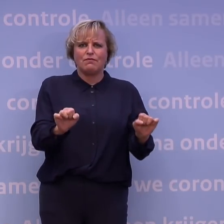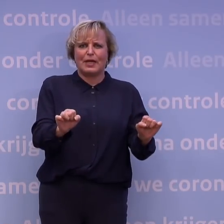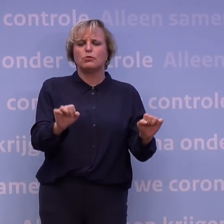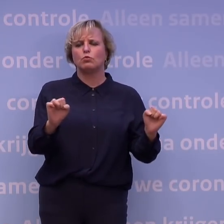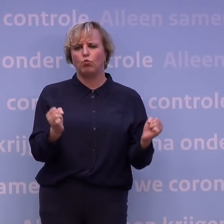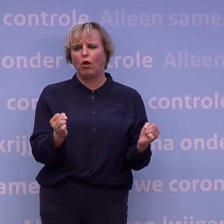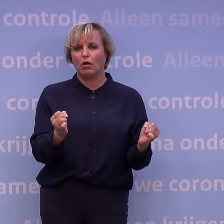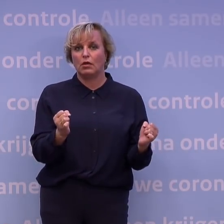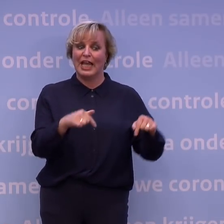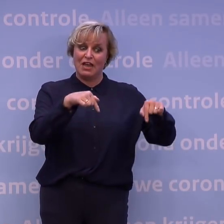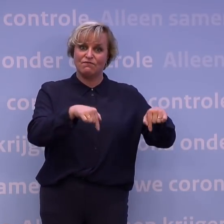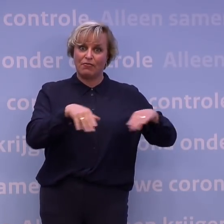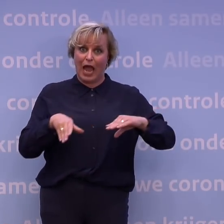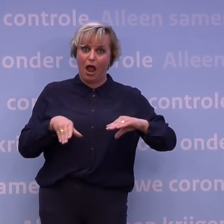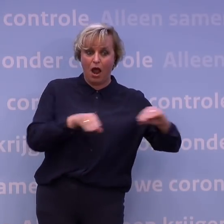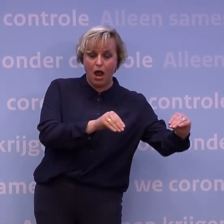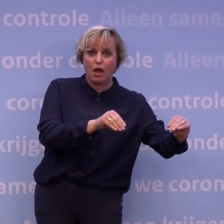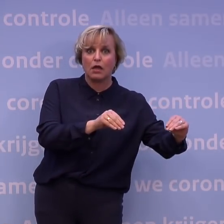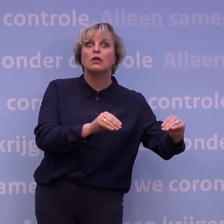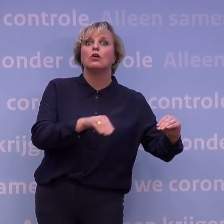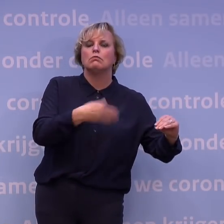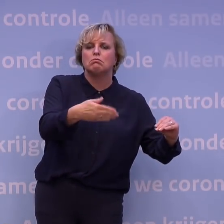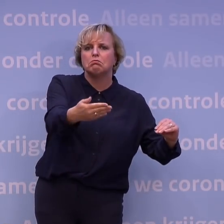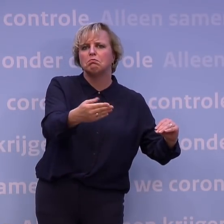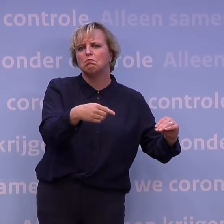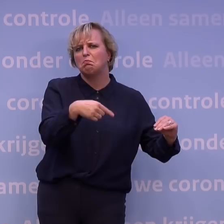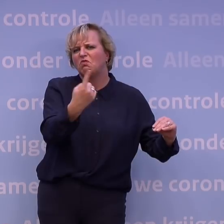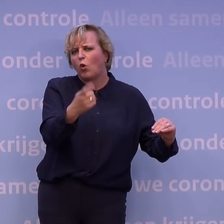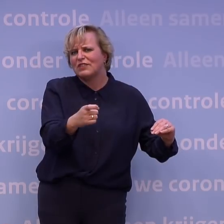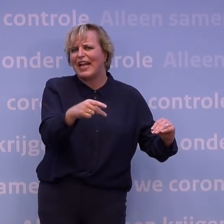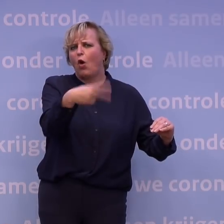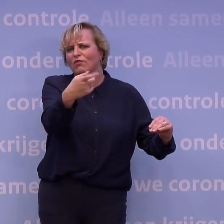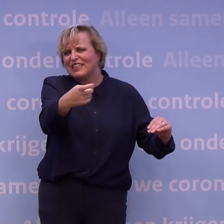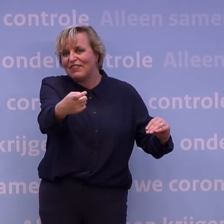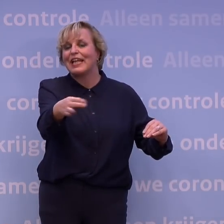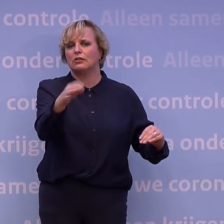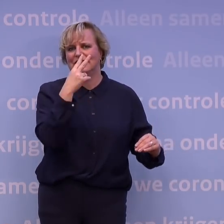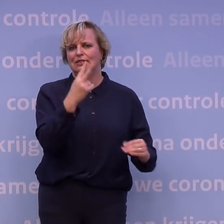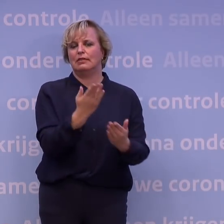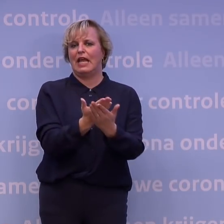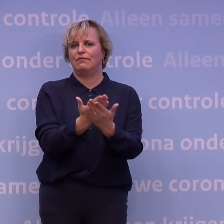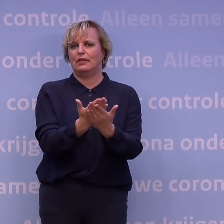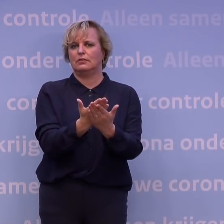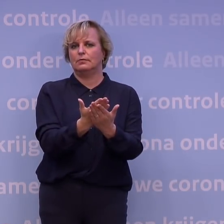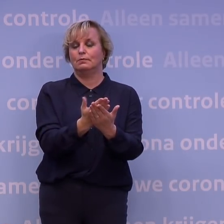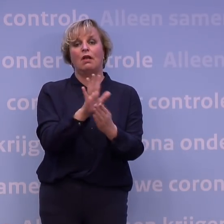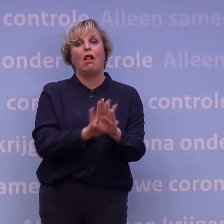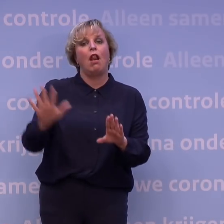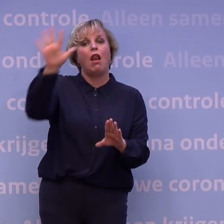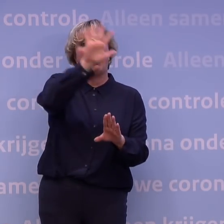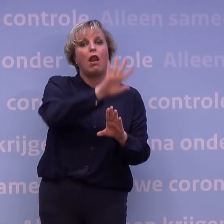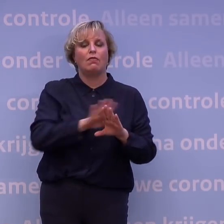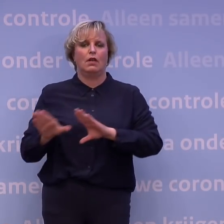wat we vandaag doen, zien we pas over één à twee weken terug. Met de maatregelen die we nu landelijk nemen,